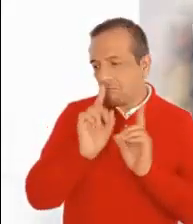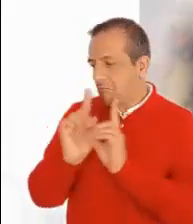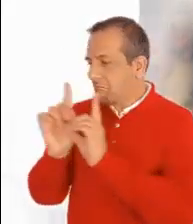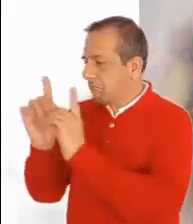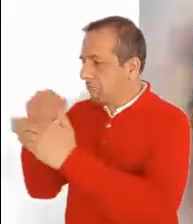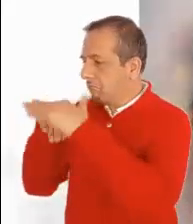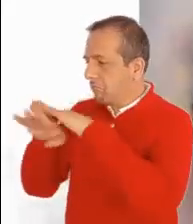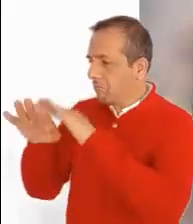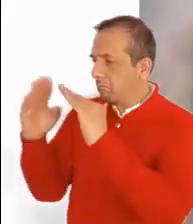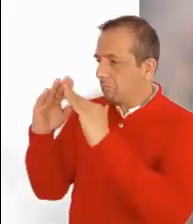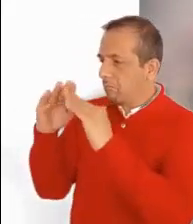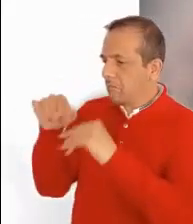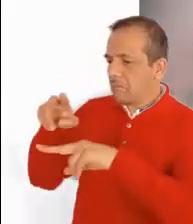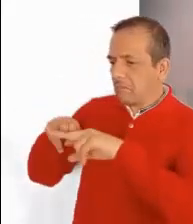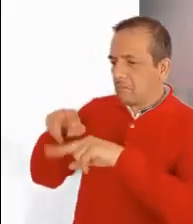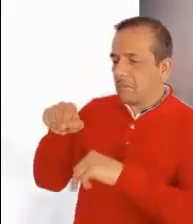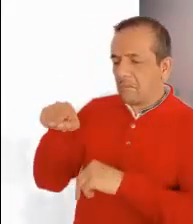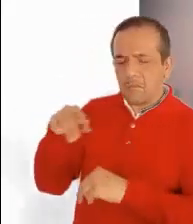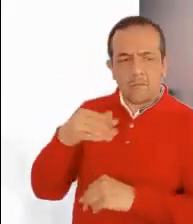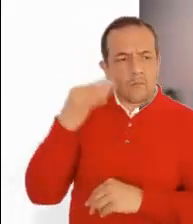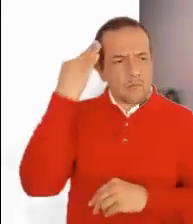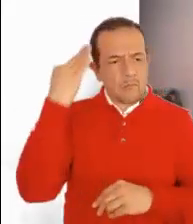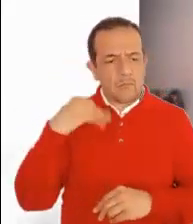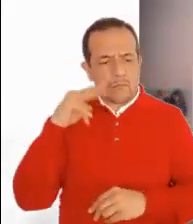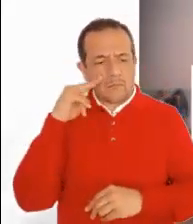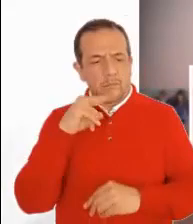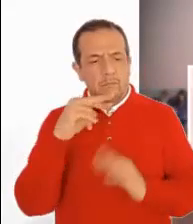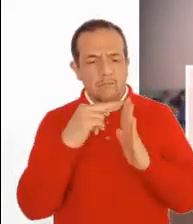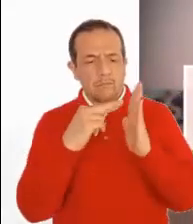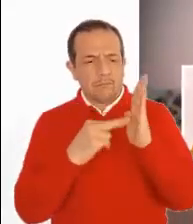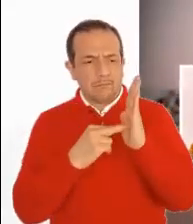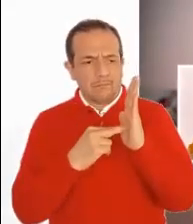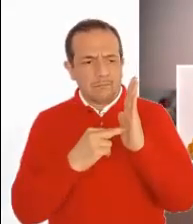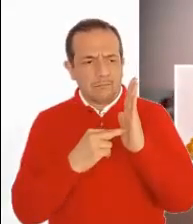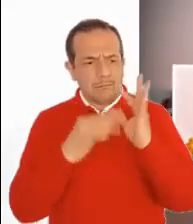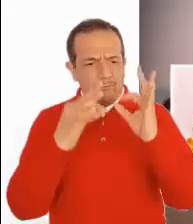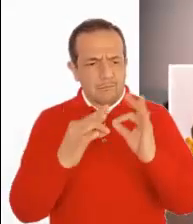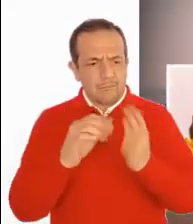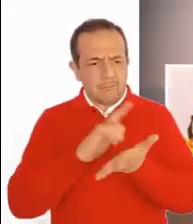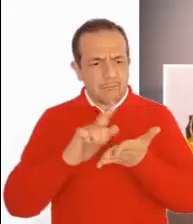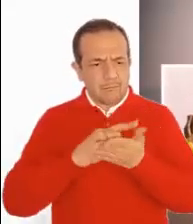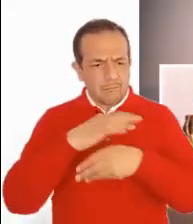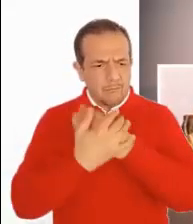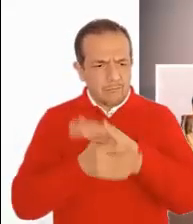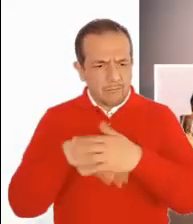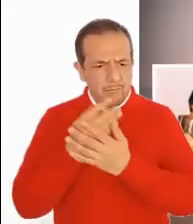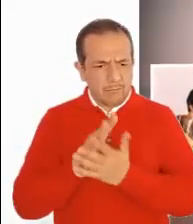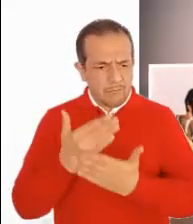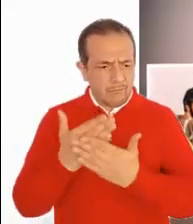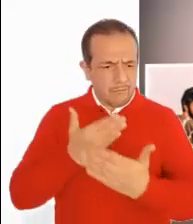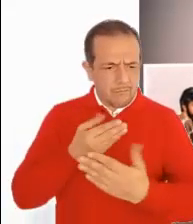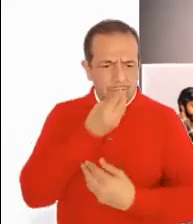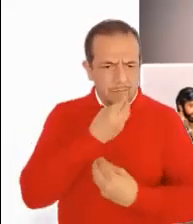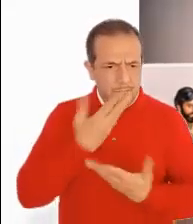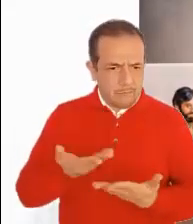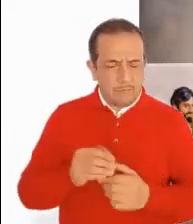sentó a la mesa. El fariseo se extrañó de que Jesús no hubiera cumplido con la ceremonia de lavarse las manos antes de